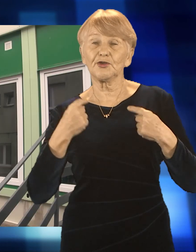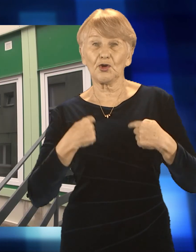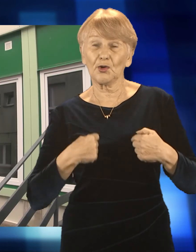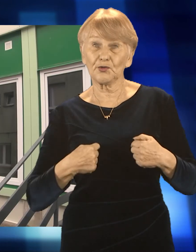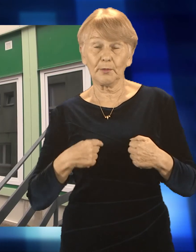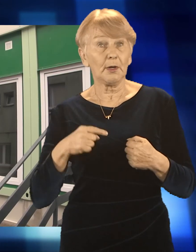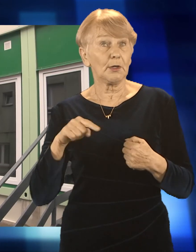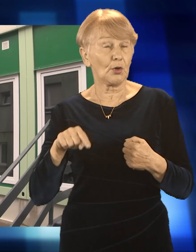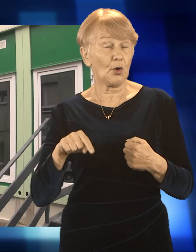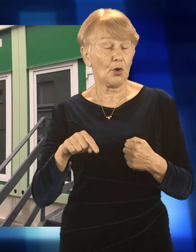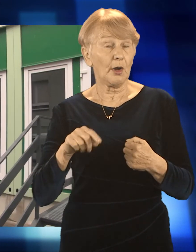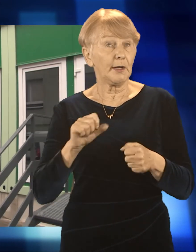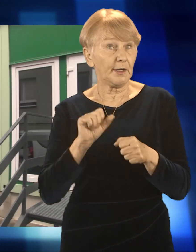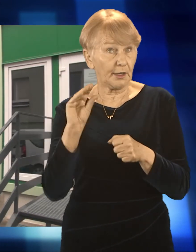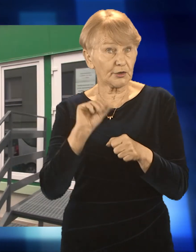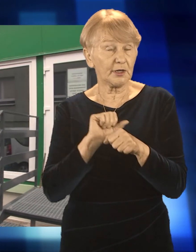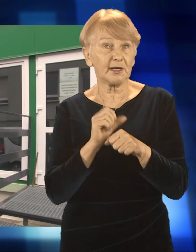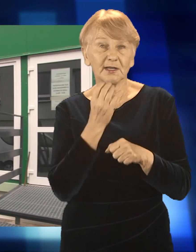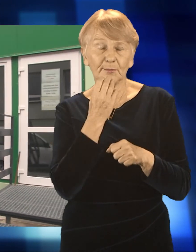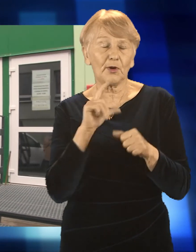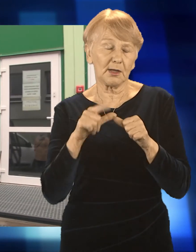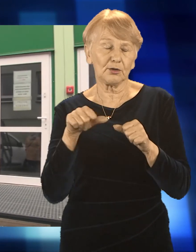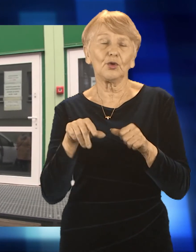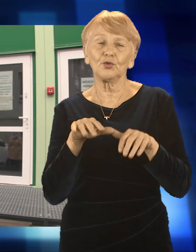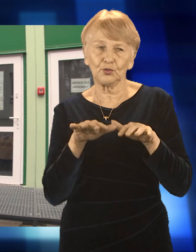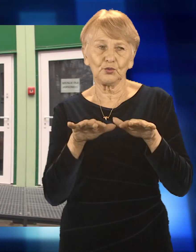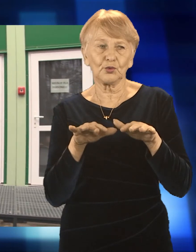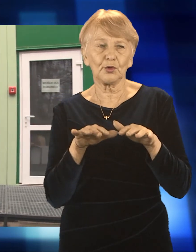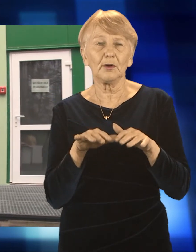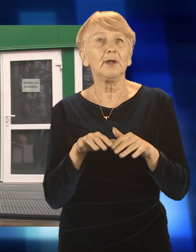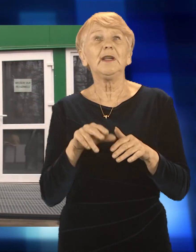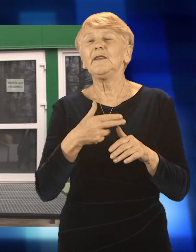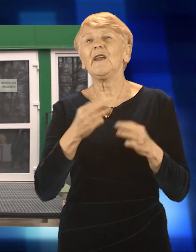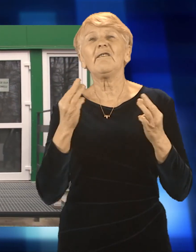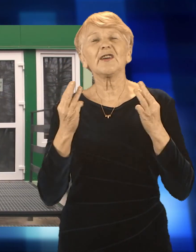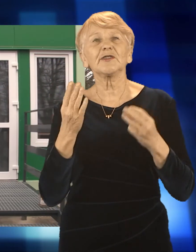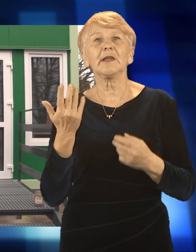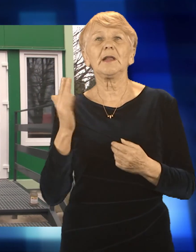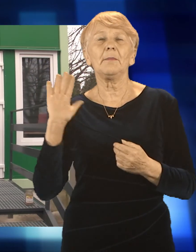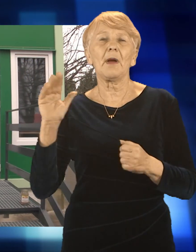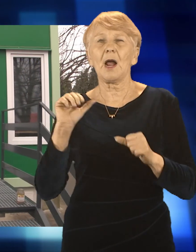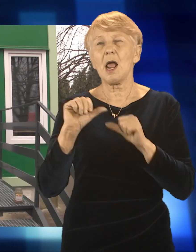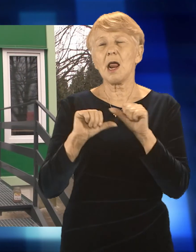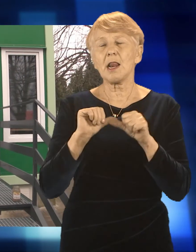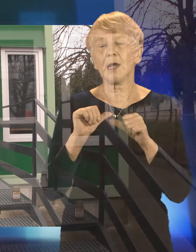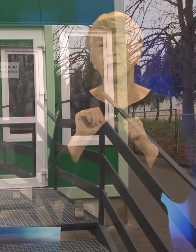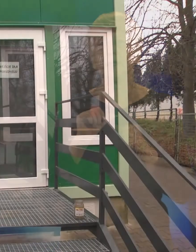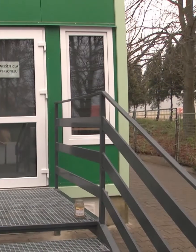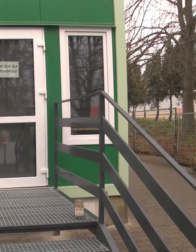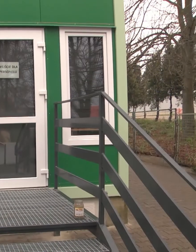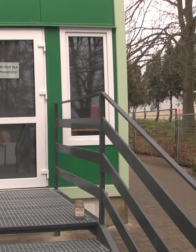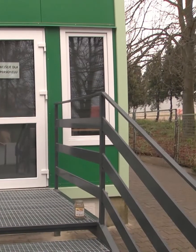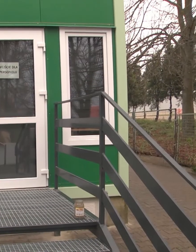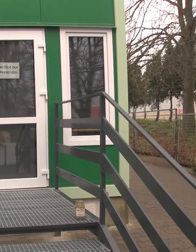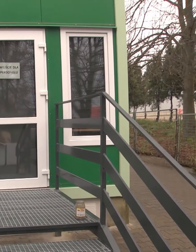ciepło, no to już jest spora liczba osób. Ani wiek, ani niepełnosprawność nie jest powodem, dla której bezdomny nie mógłby być przyjęty do